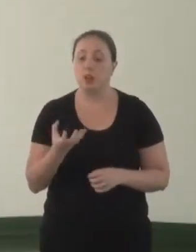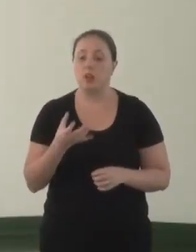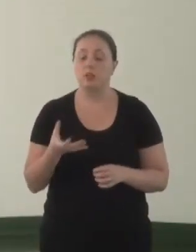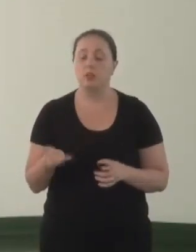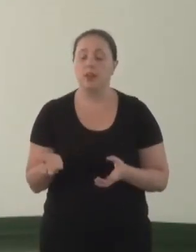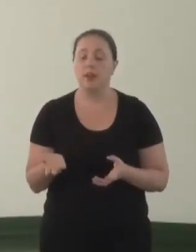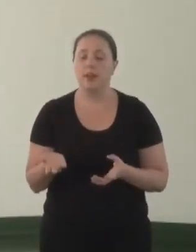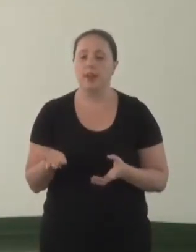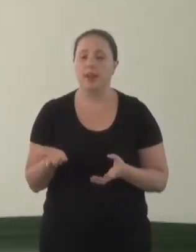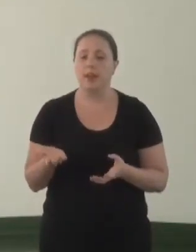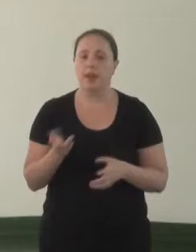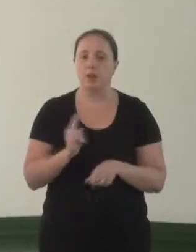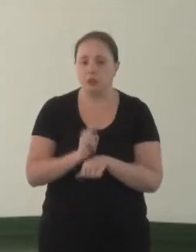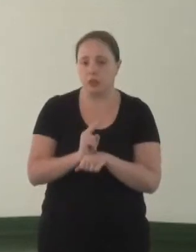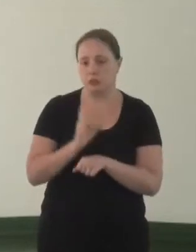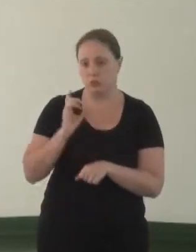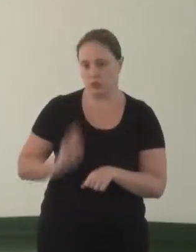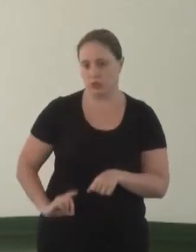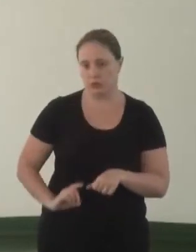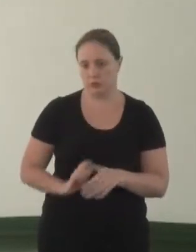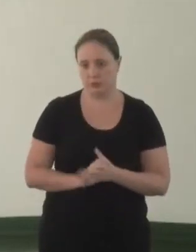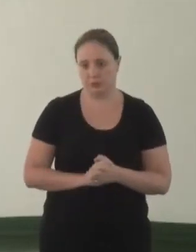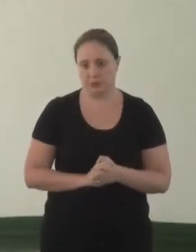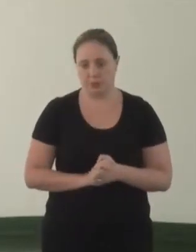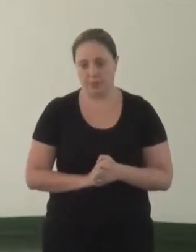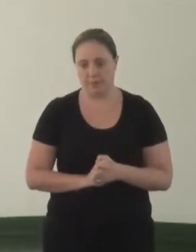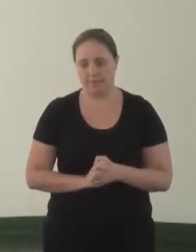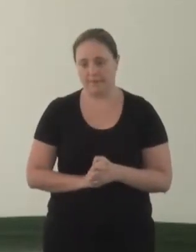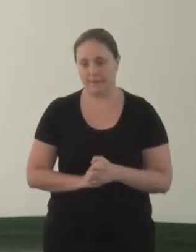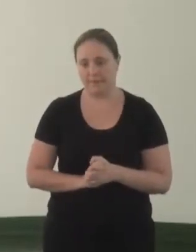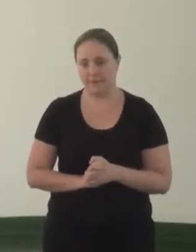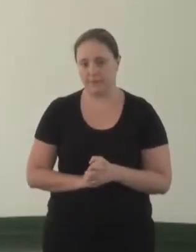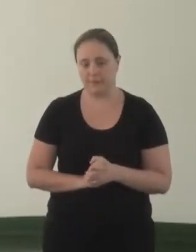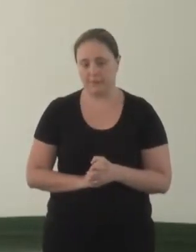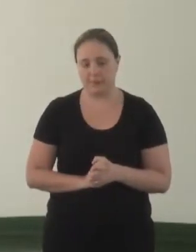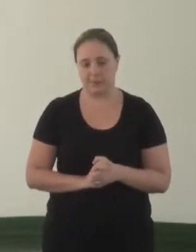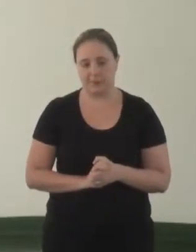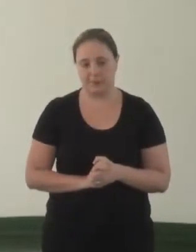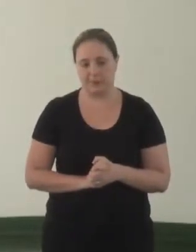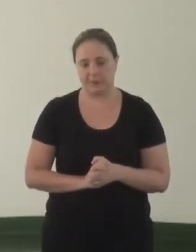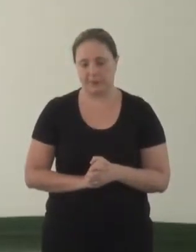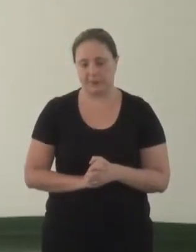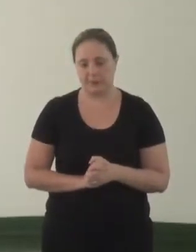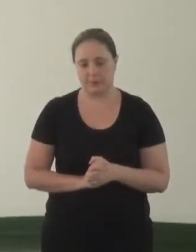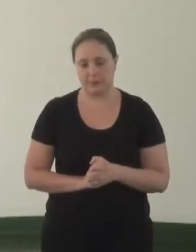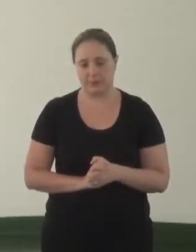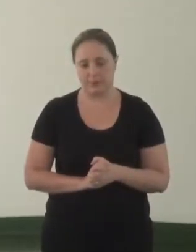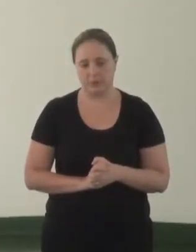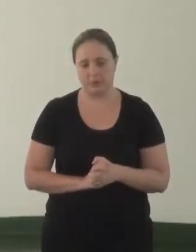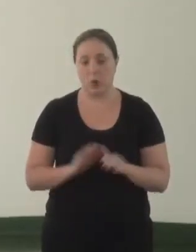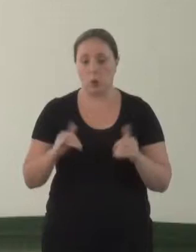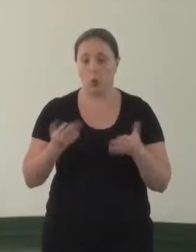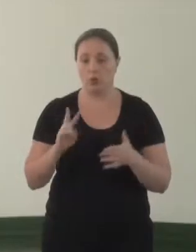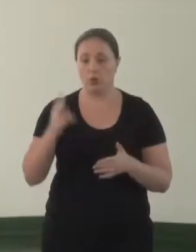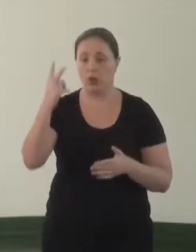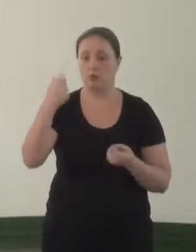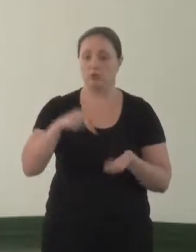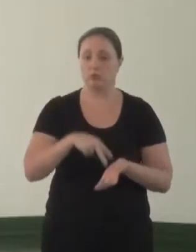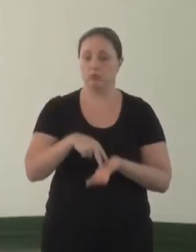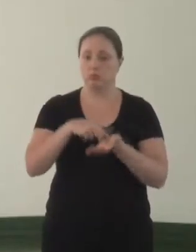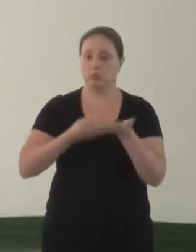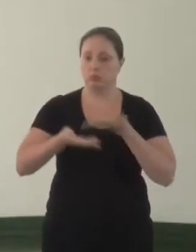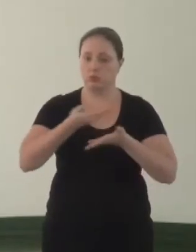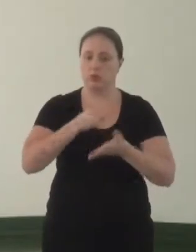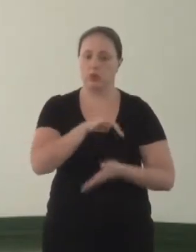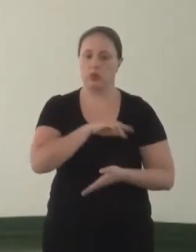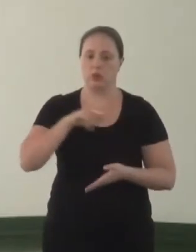defesa desses direitos. Bom, aqui agora nós vamos para o 2. Quais os valores devem fundamentar a relação